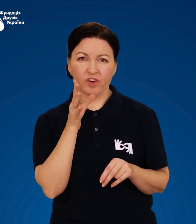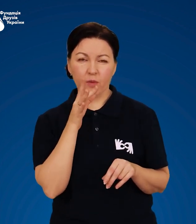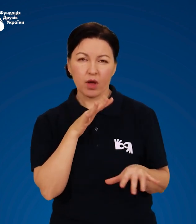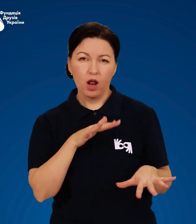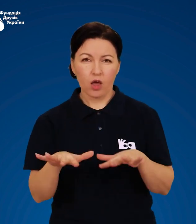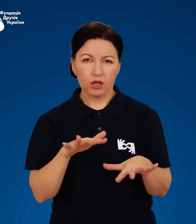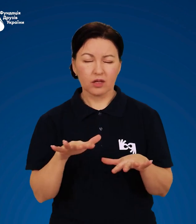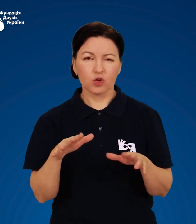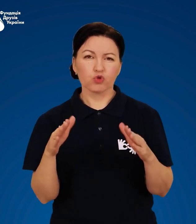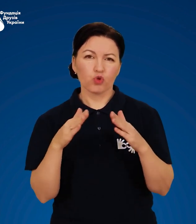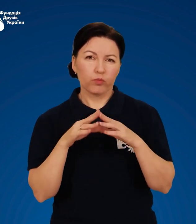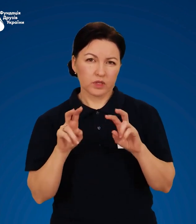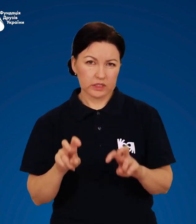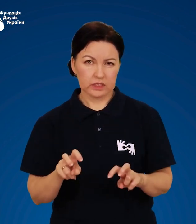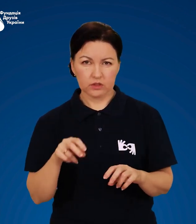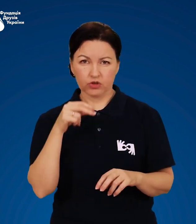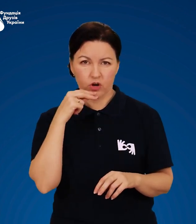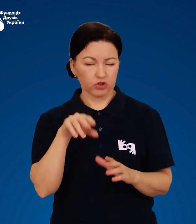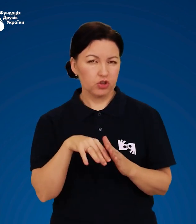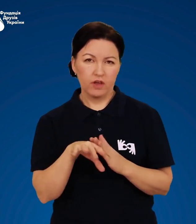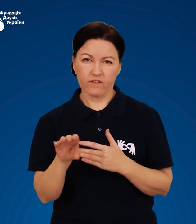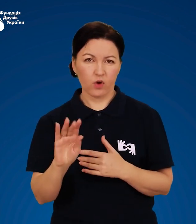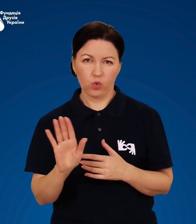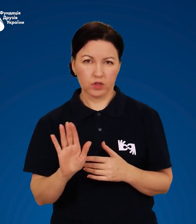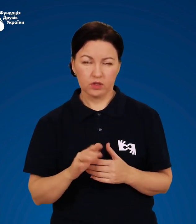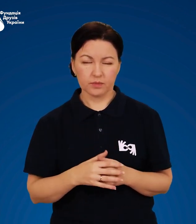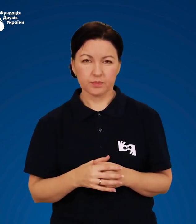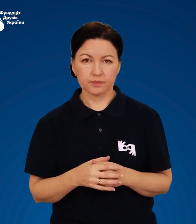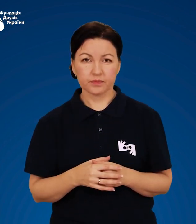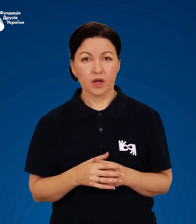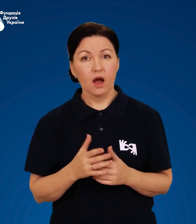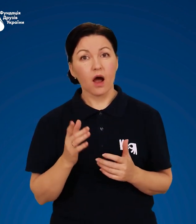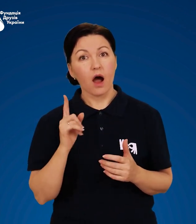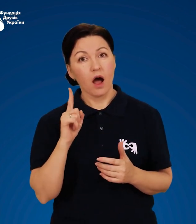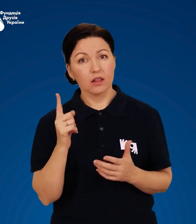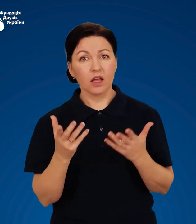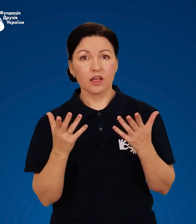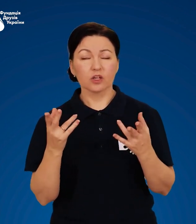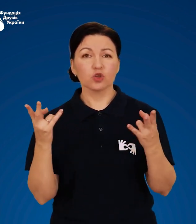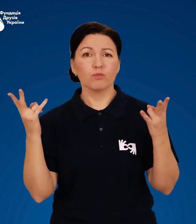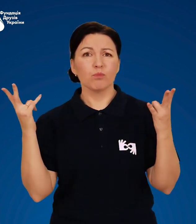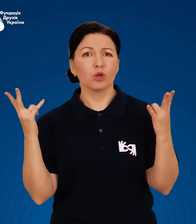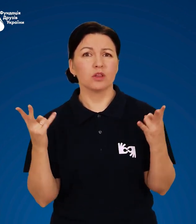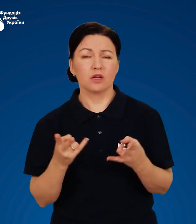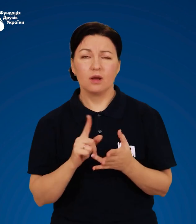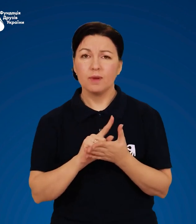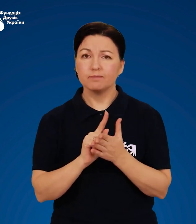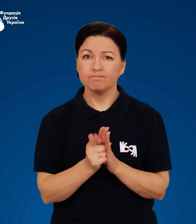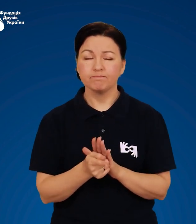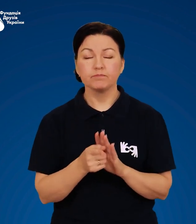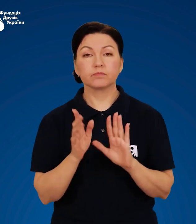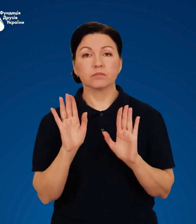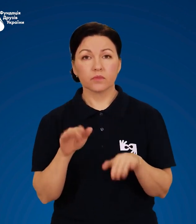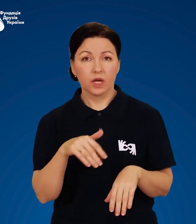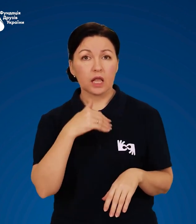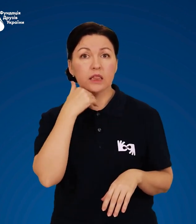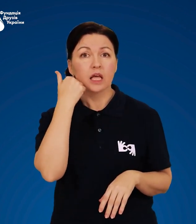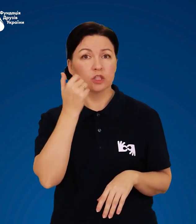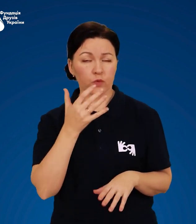взагалі не виходити з будинку. Але якщо потреба змусила, не соромтеся